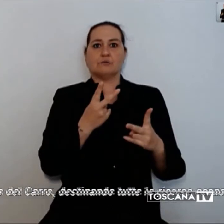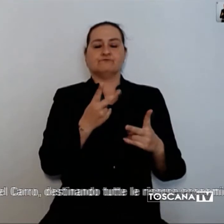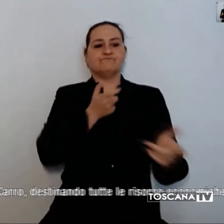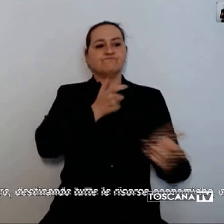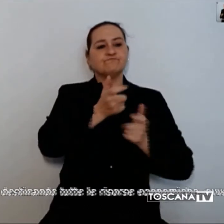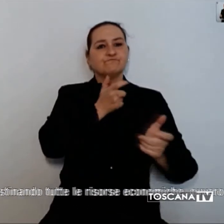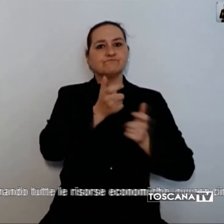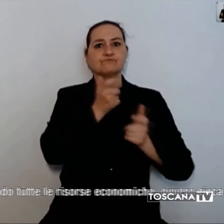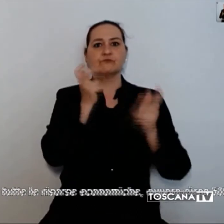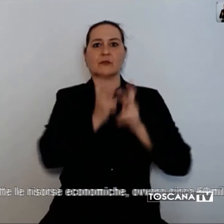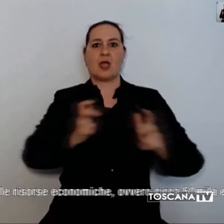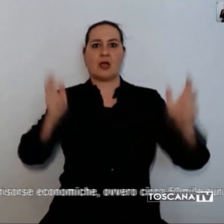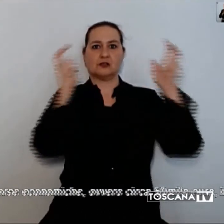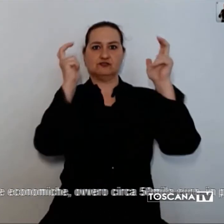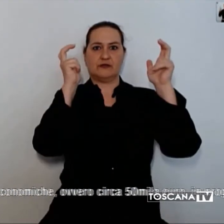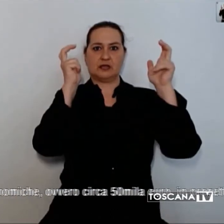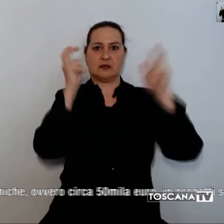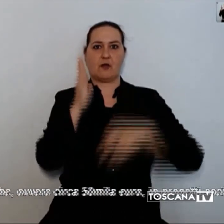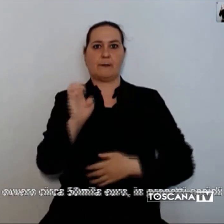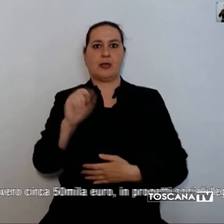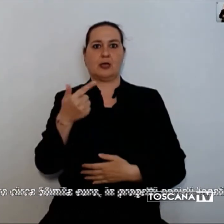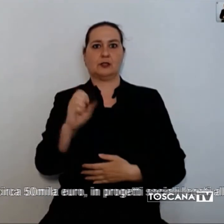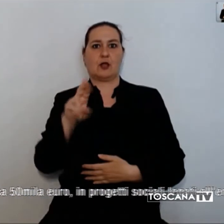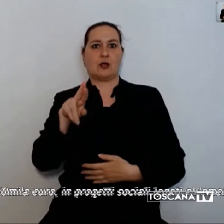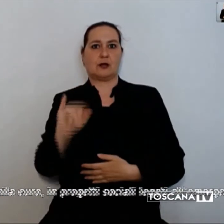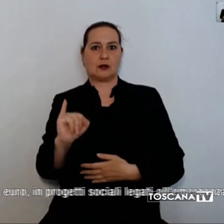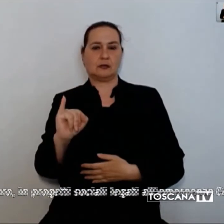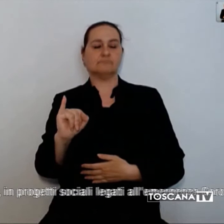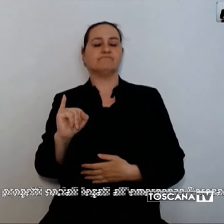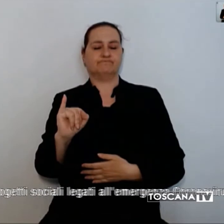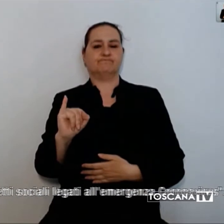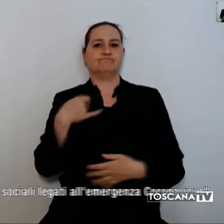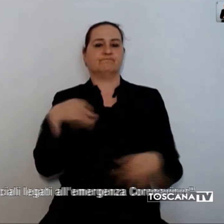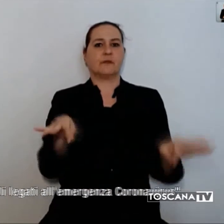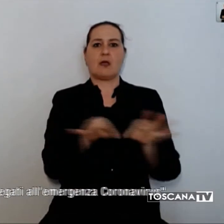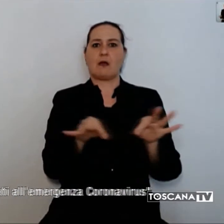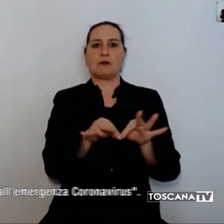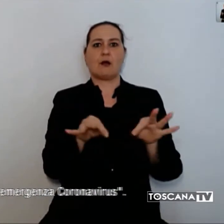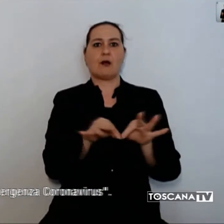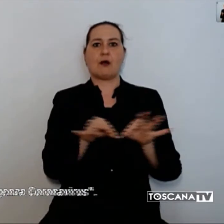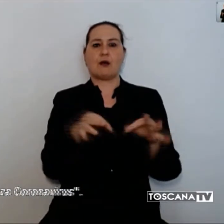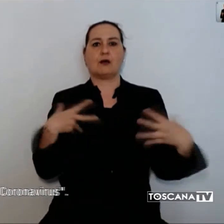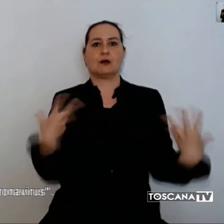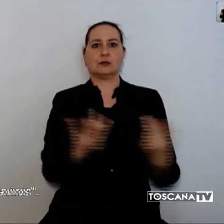'arcivescovo di Firenze Bettori hanno preso la decisione di annullare la manifestazione